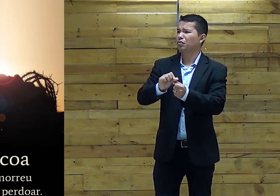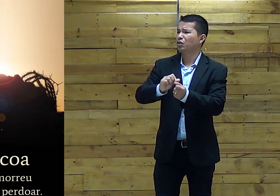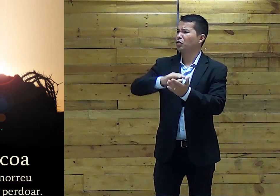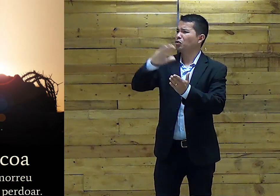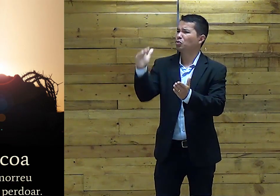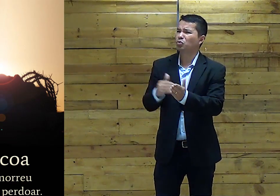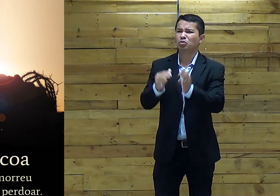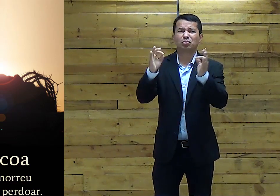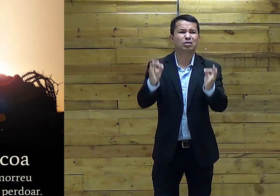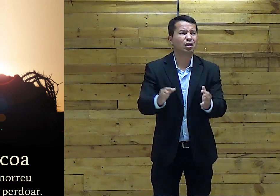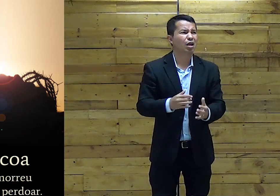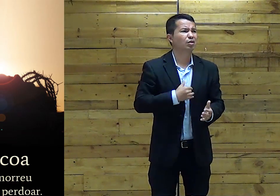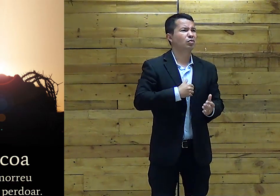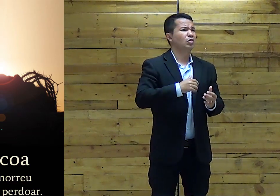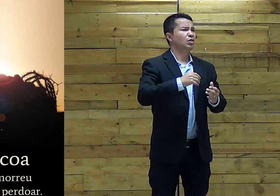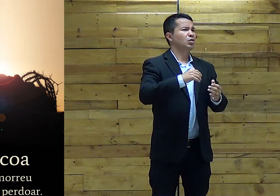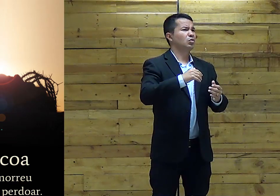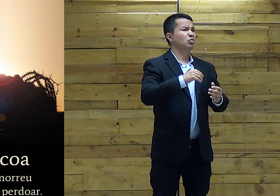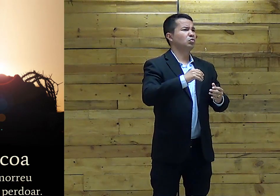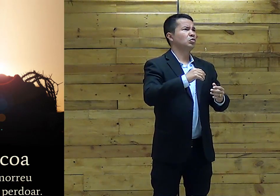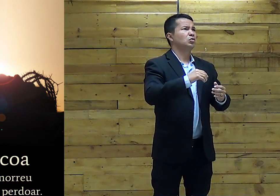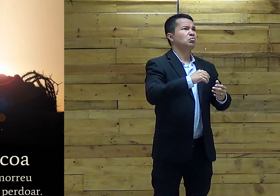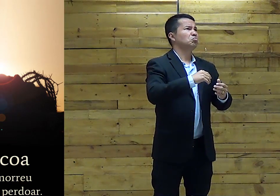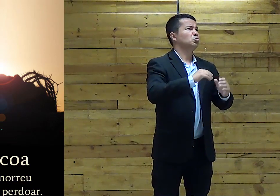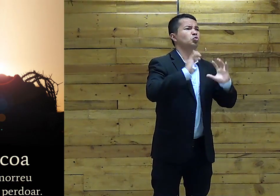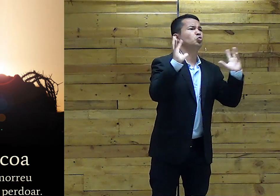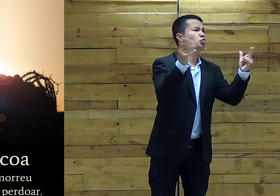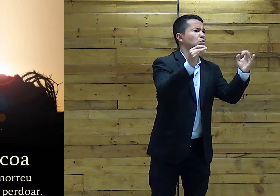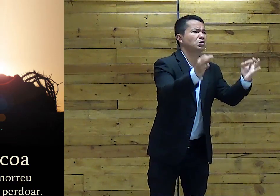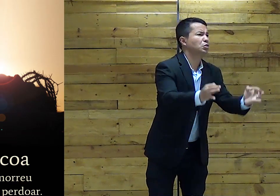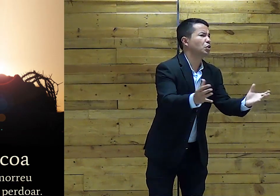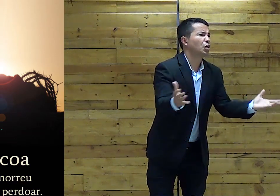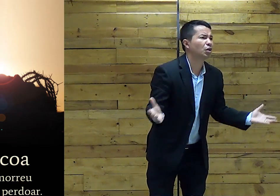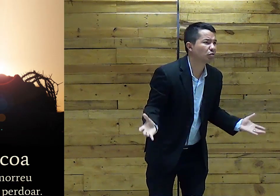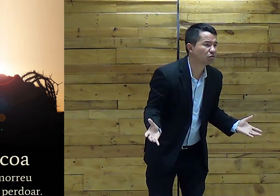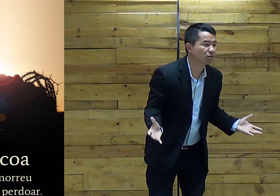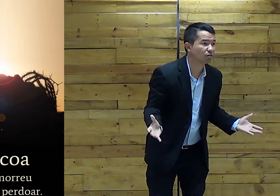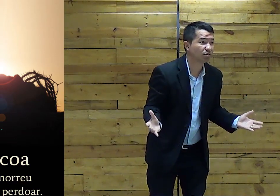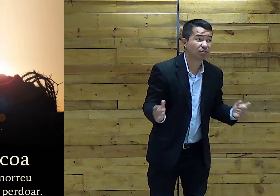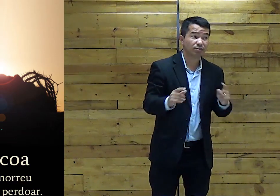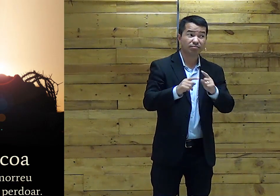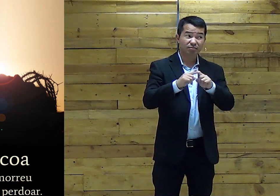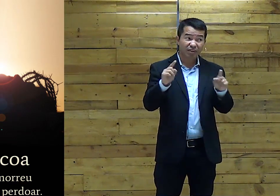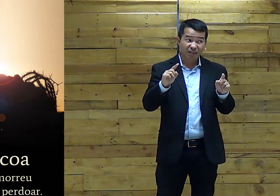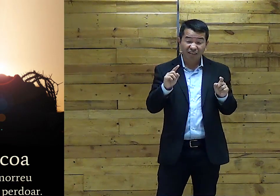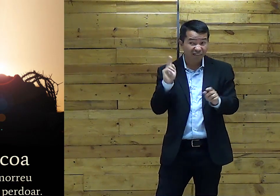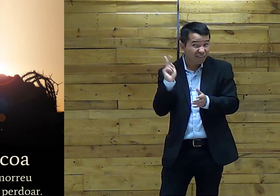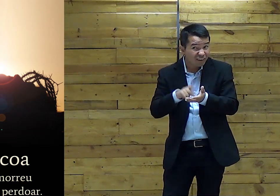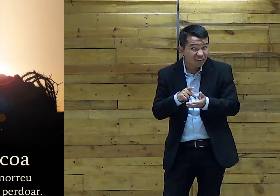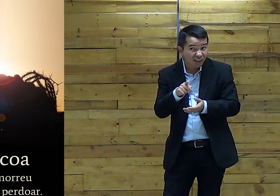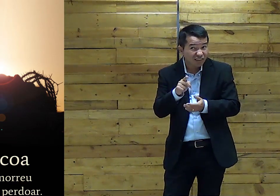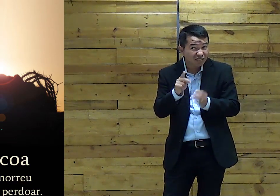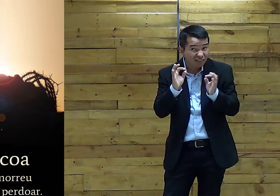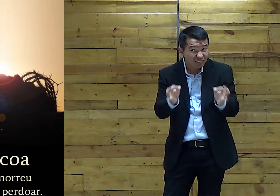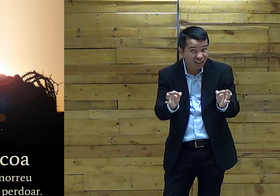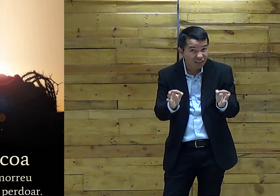errado Não faço Faço tudo certo Todas as coisas Faço corretas Mas é verdade